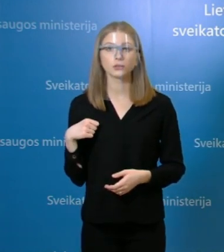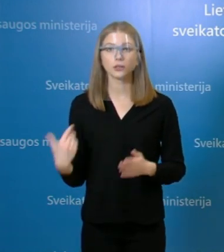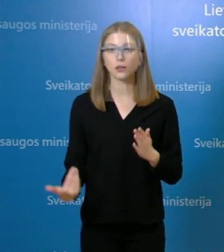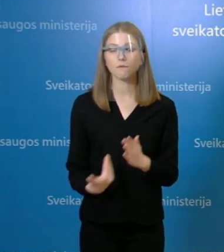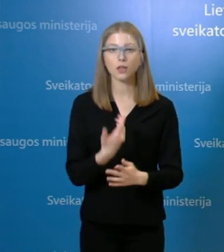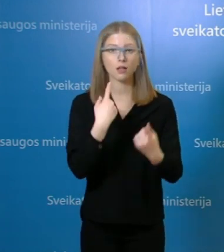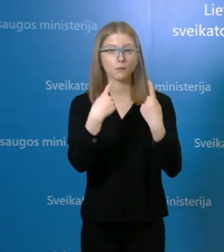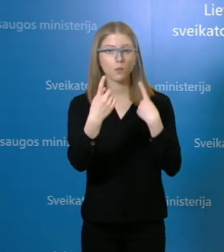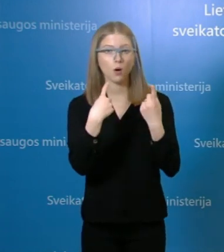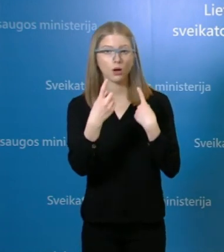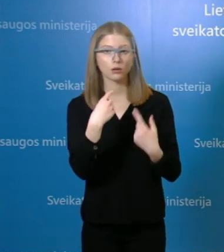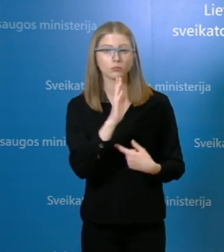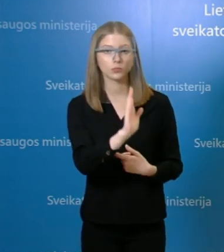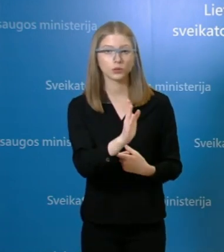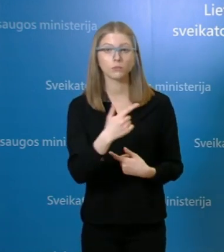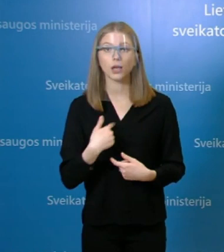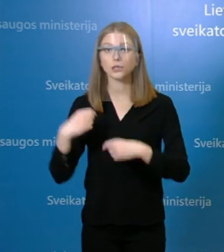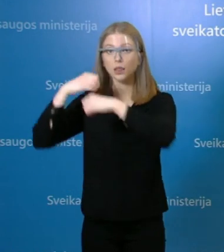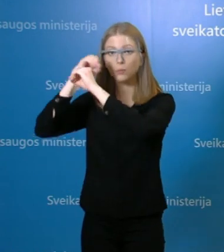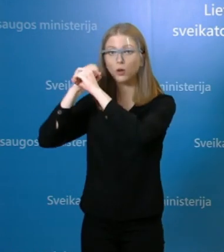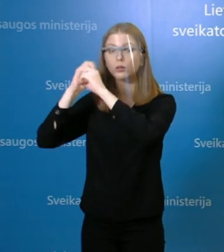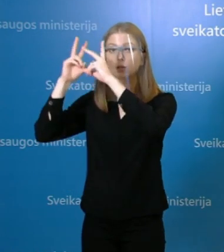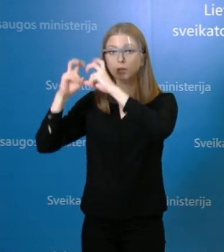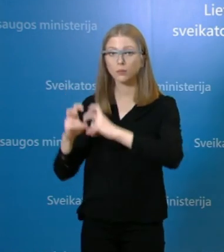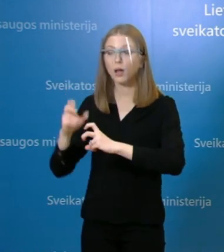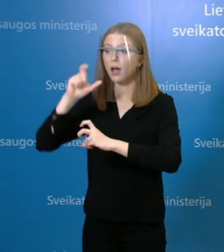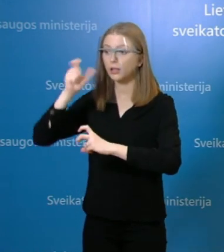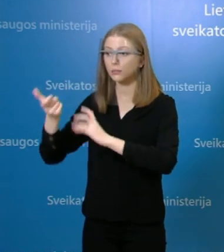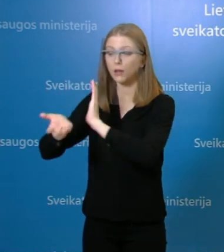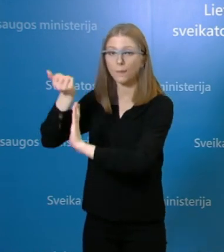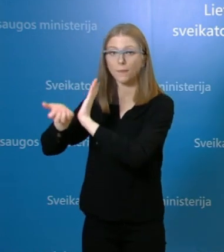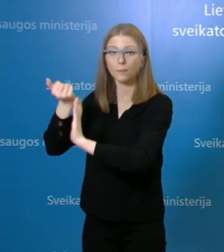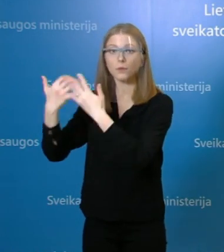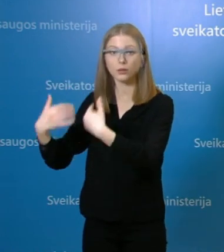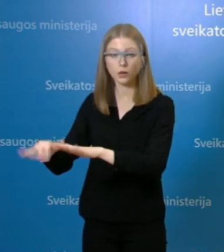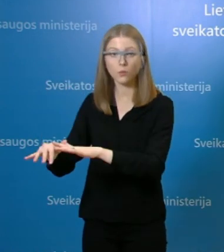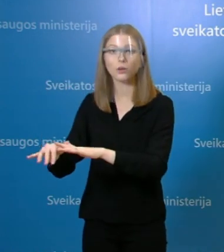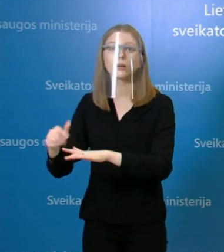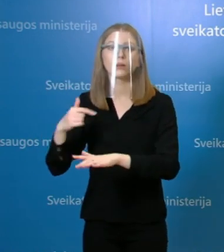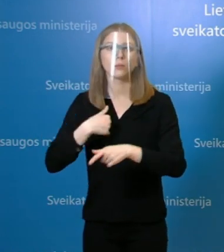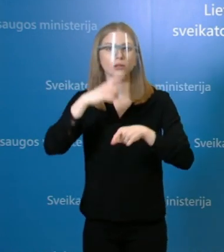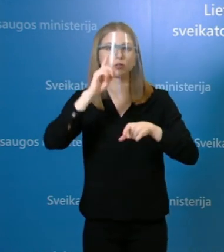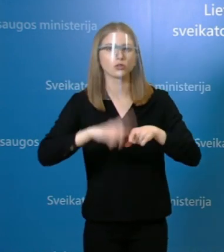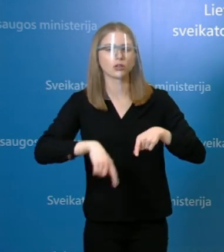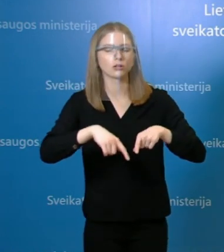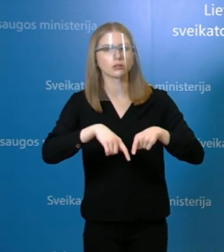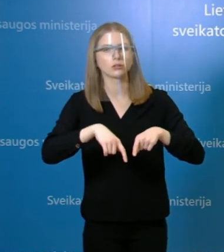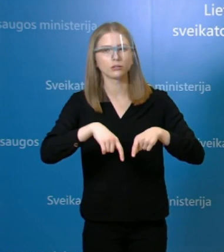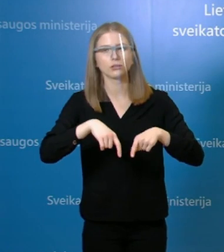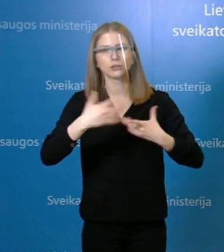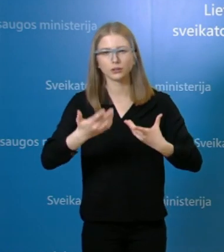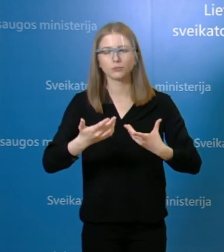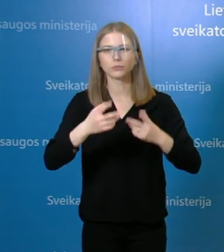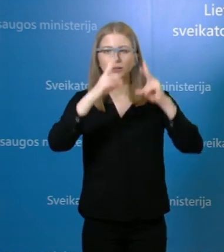turėsime visus laboratorinių tyrimų rezultatus, kurie buvo atlikti tiek darbuotojams, tiek pacientams, nedelsant, na dabar yra